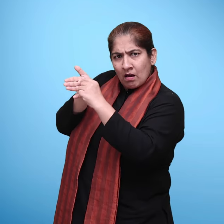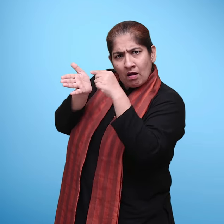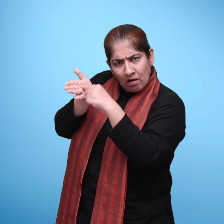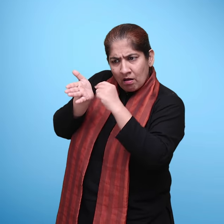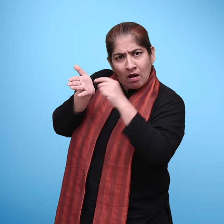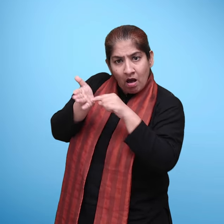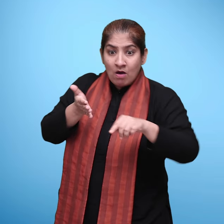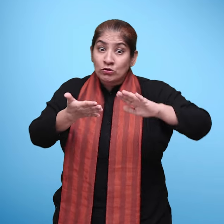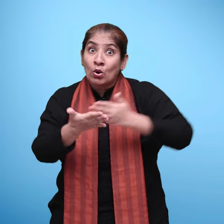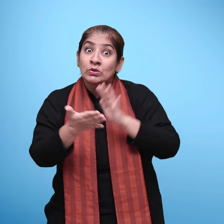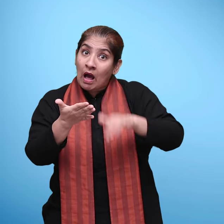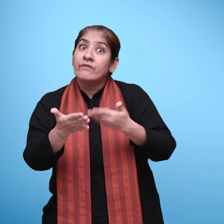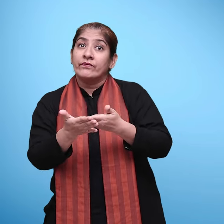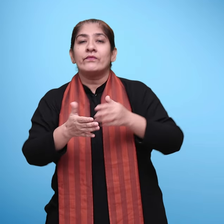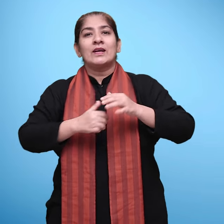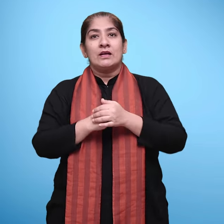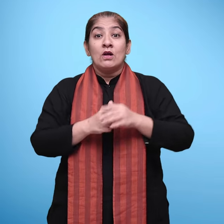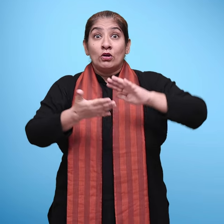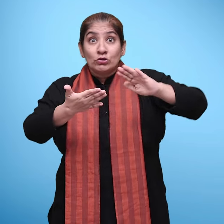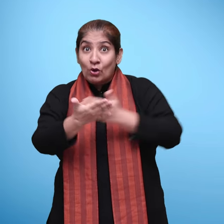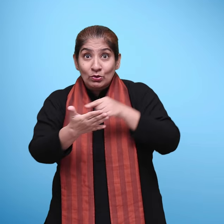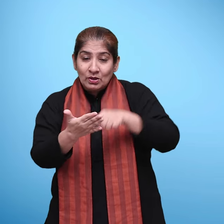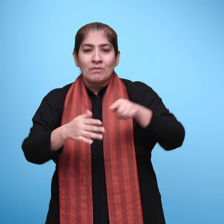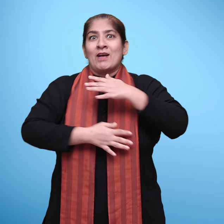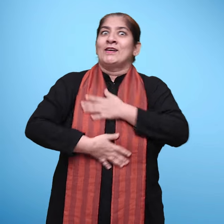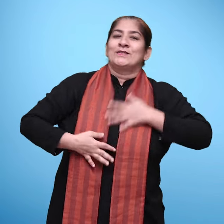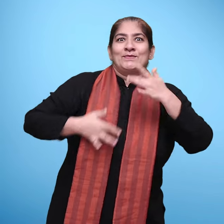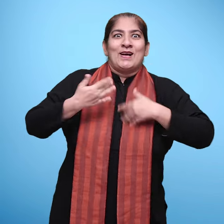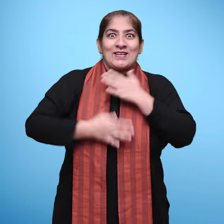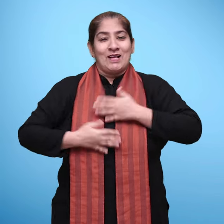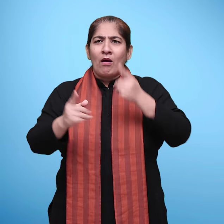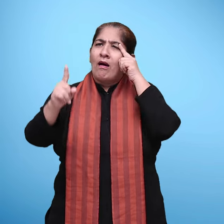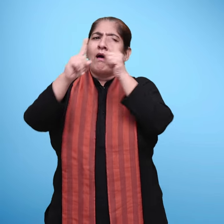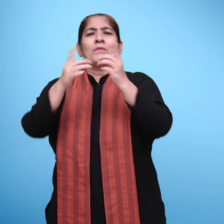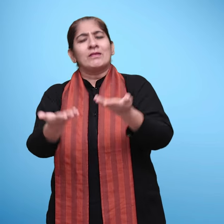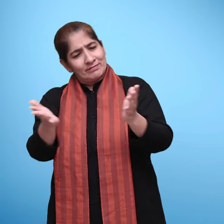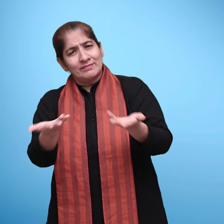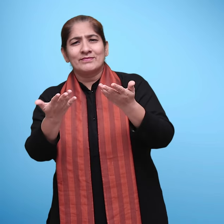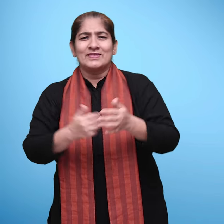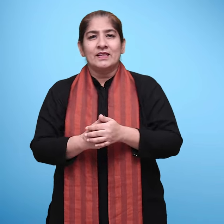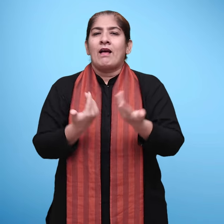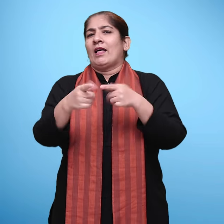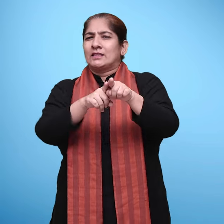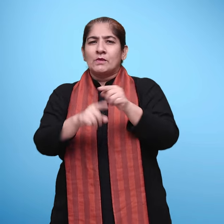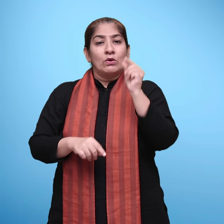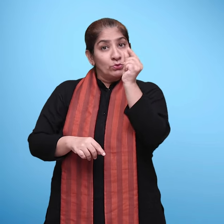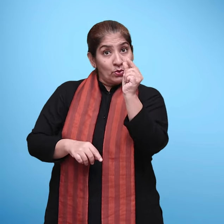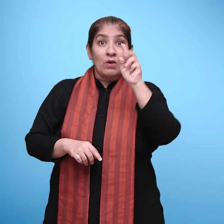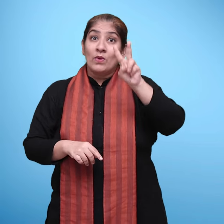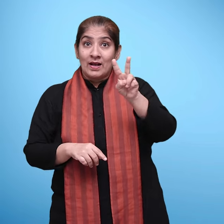भी का सकते हैं कविताओं का आनंद लेना मुख्य उद्देश है जैसे एकाई दो जीव जगत में कबरी,